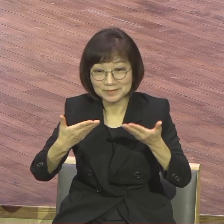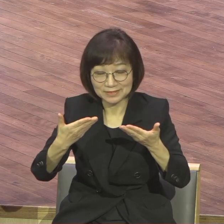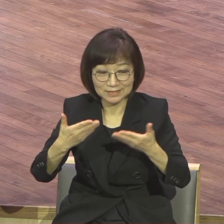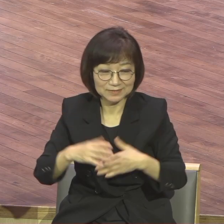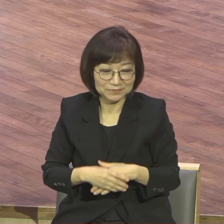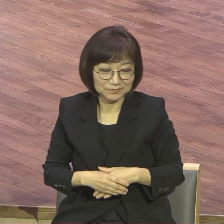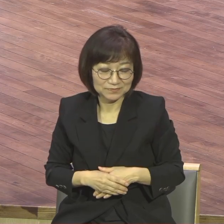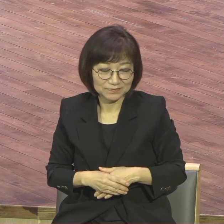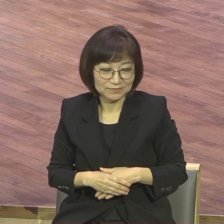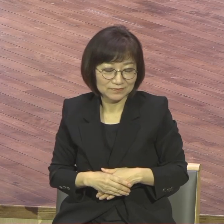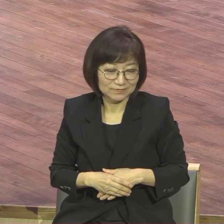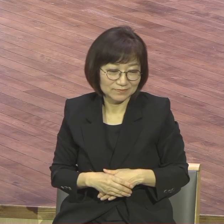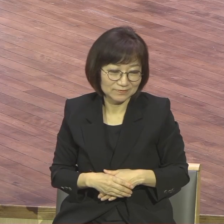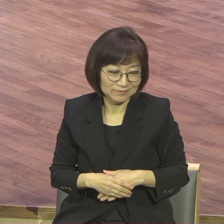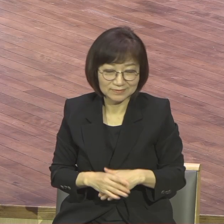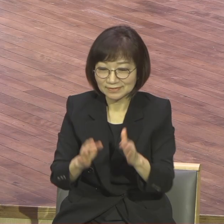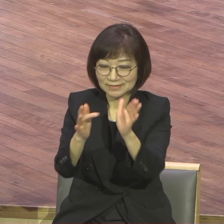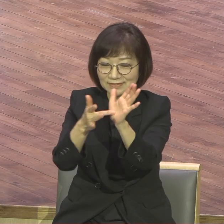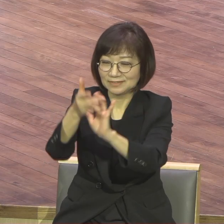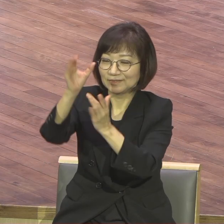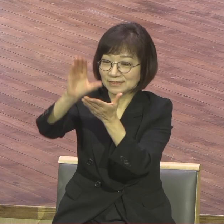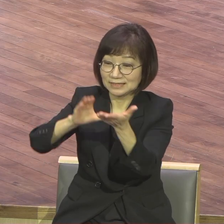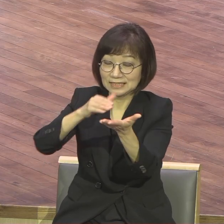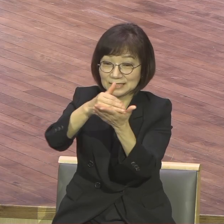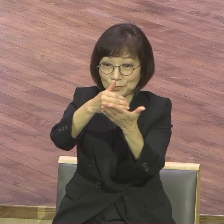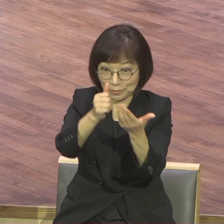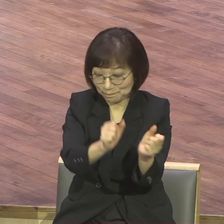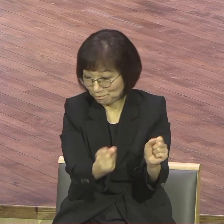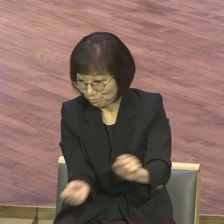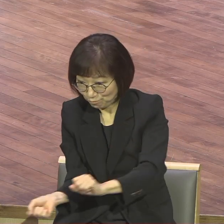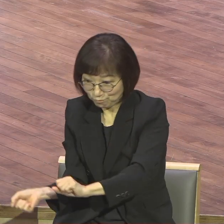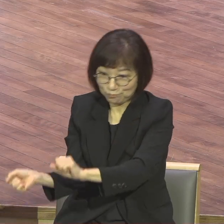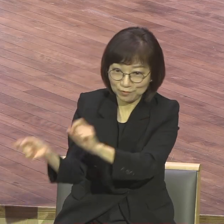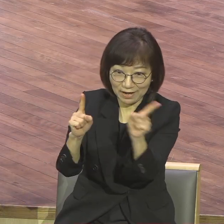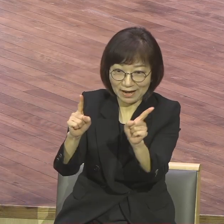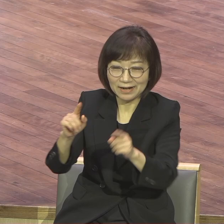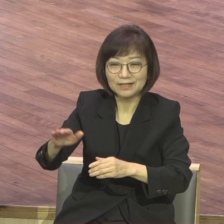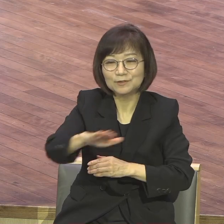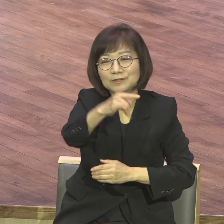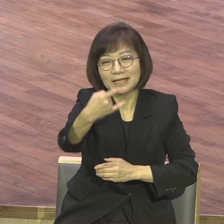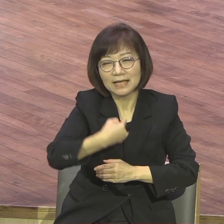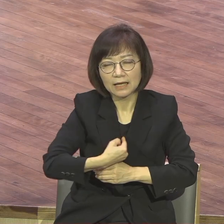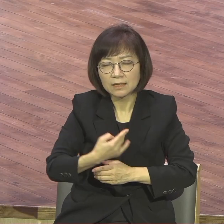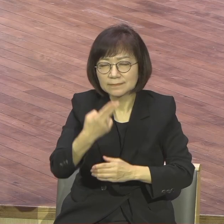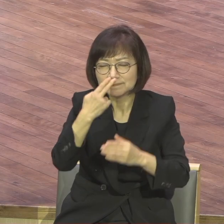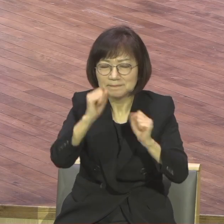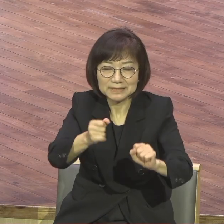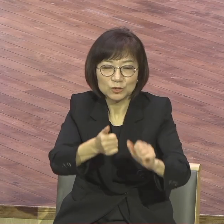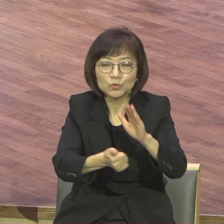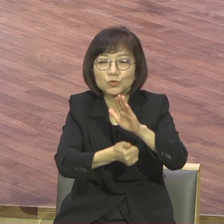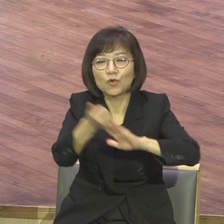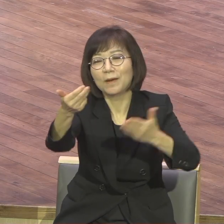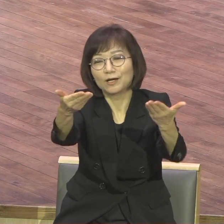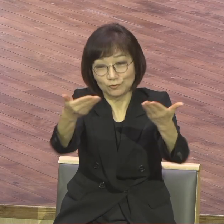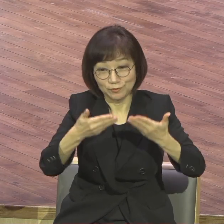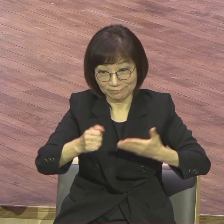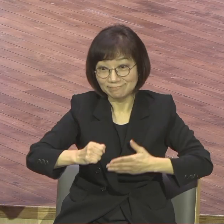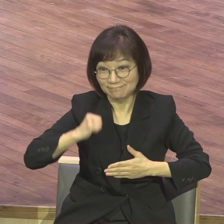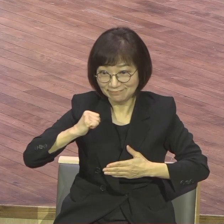바로 우리에게 참으로 산소망을 주는 것이기 때문에 부활하신 예수 그리스도 그분이